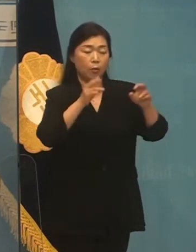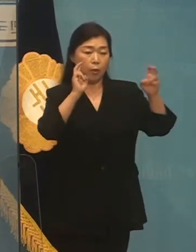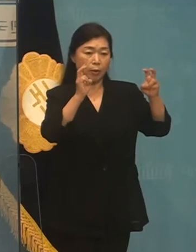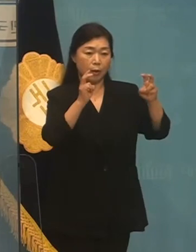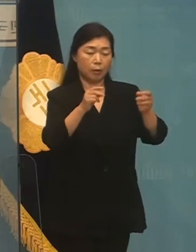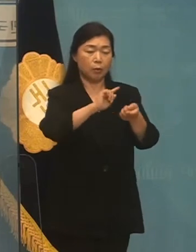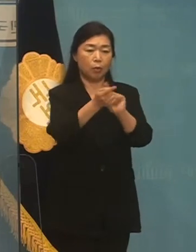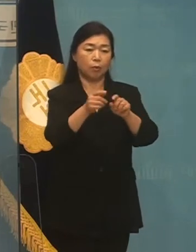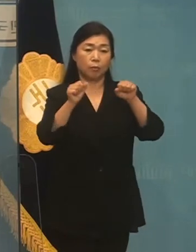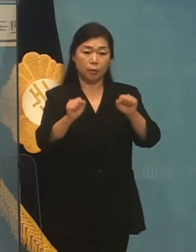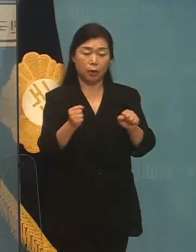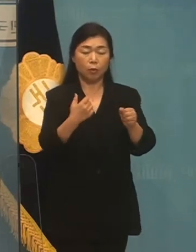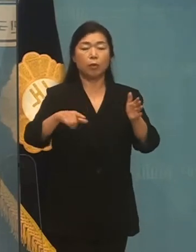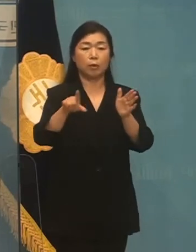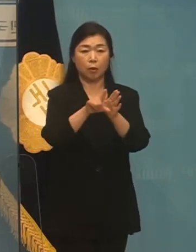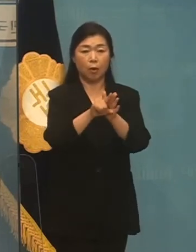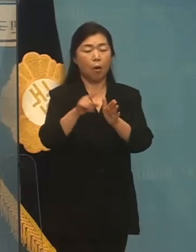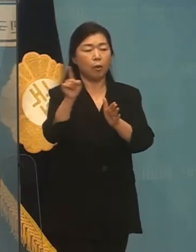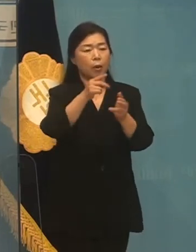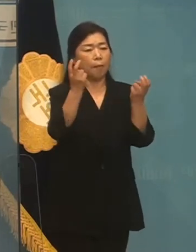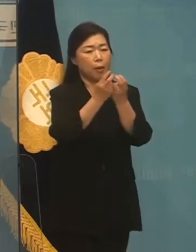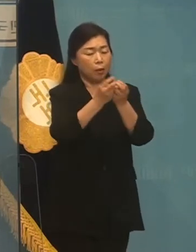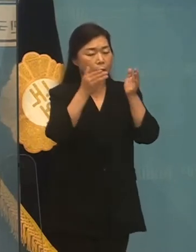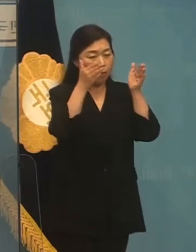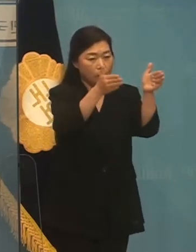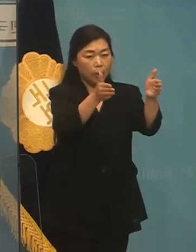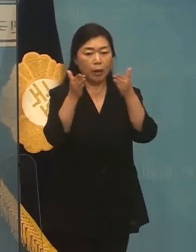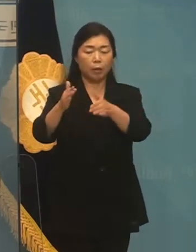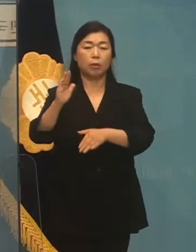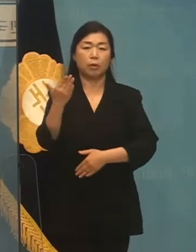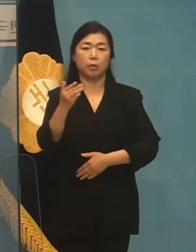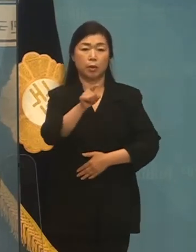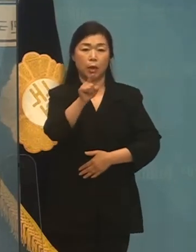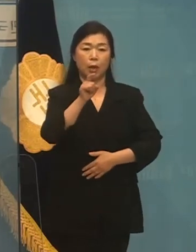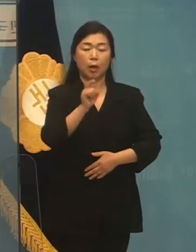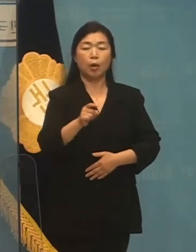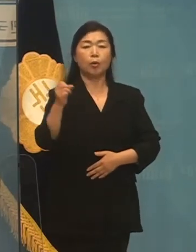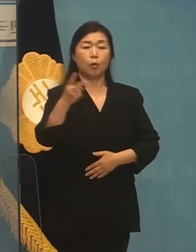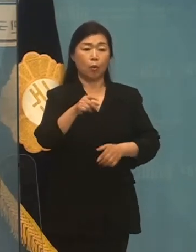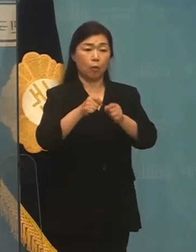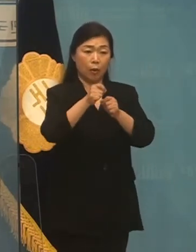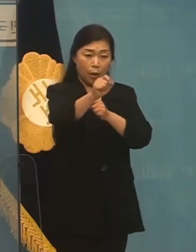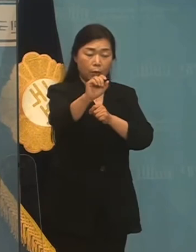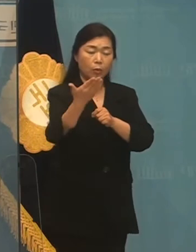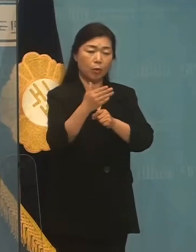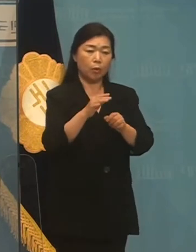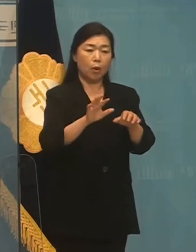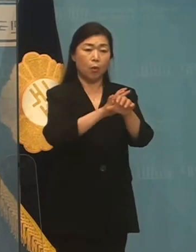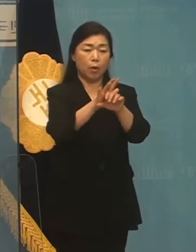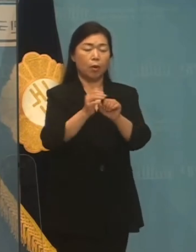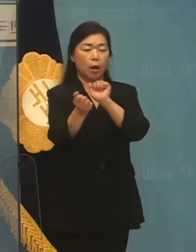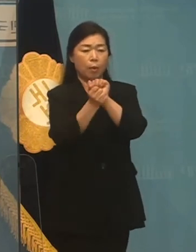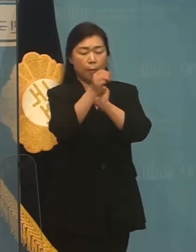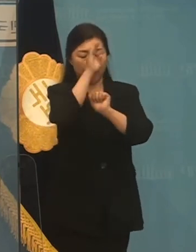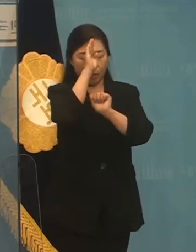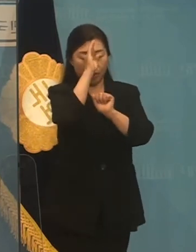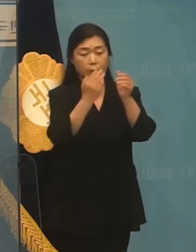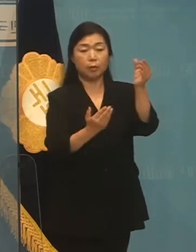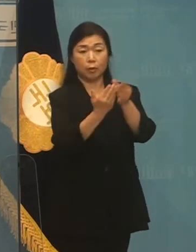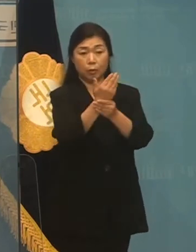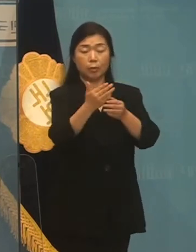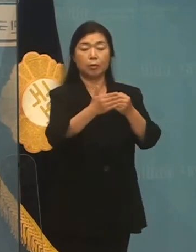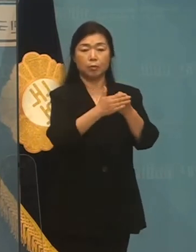지키기 위해 어떤 방향으로 나아갈까의 행지를 비롯해 장기화되고 있는 코로나19 감염병 재난으로 인한